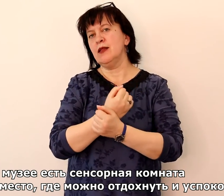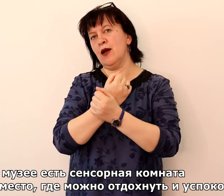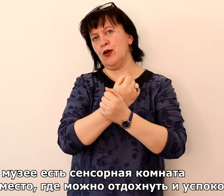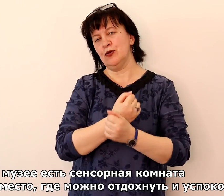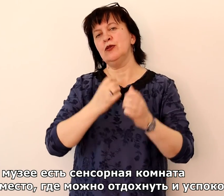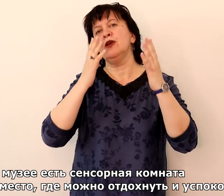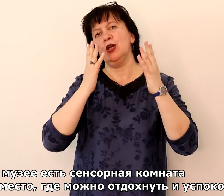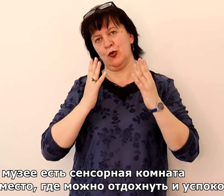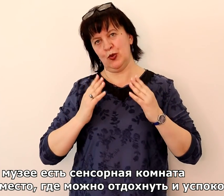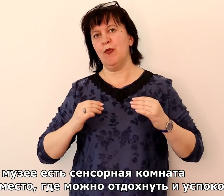успокоиться.